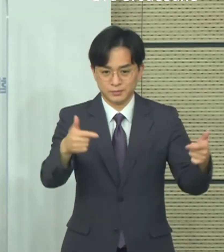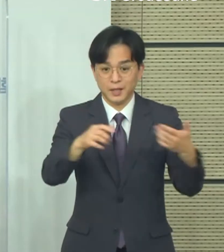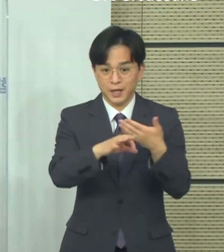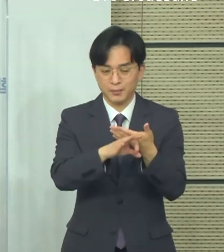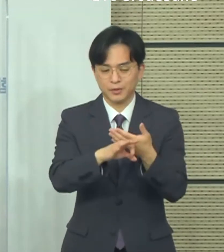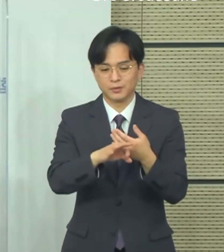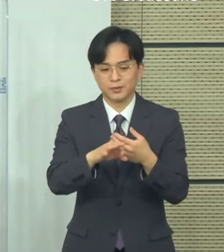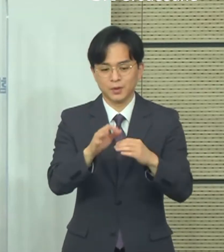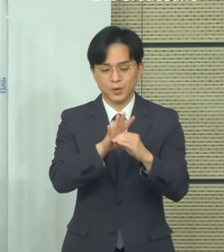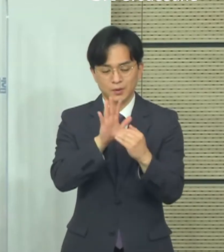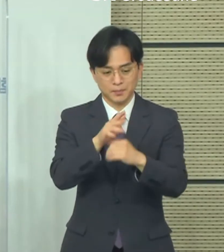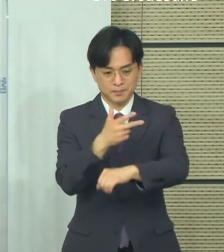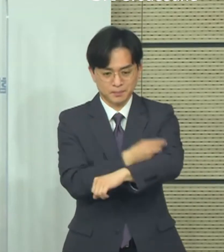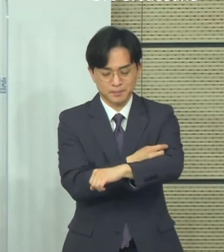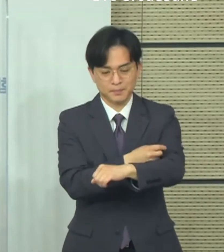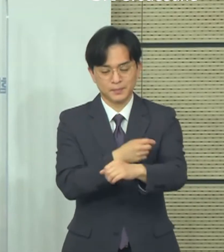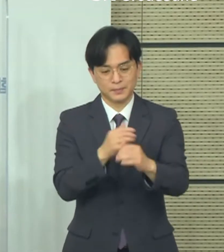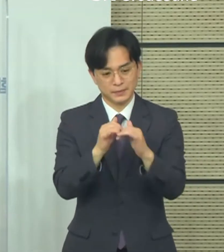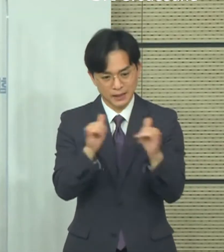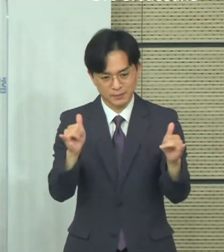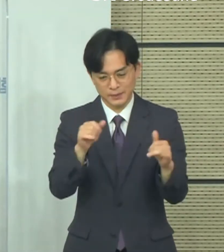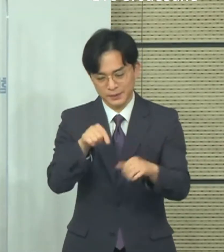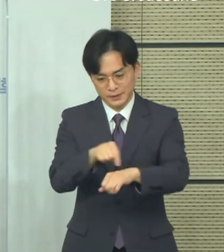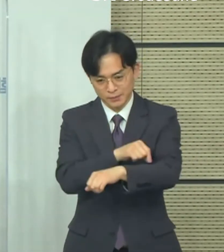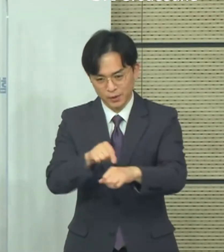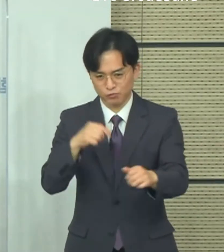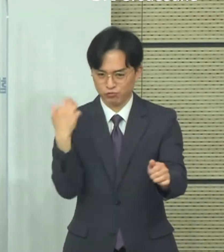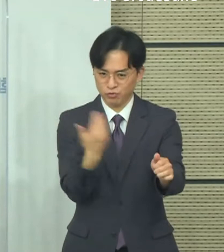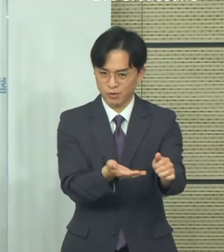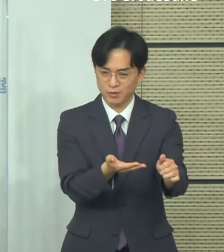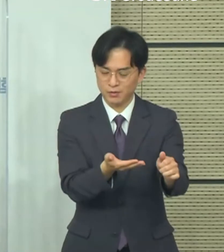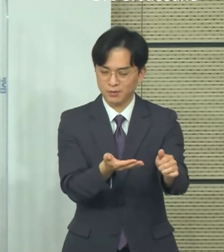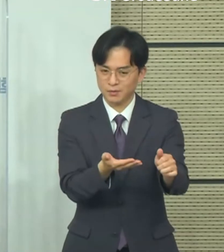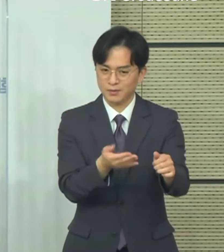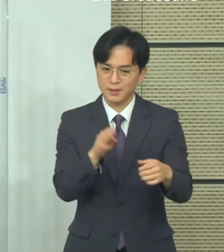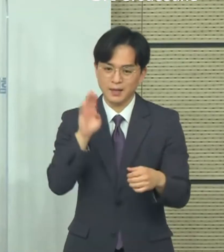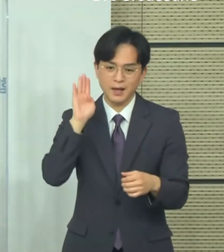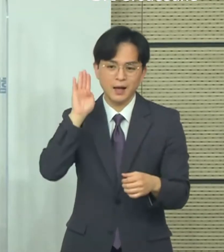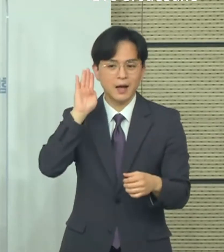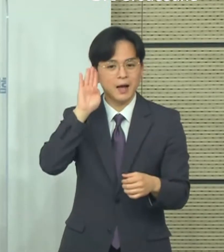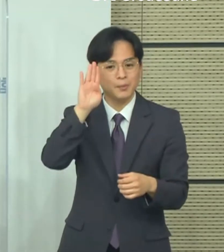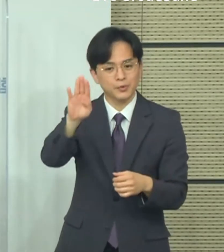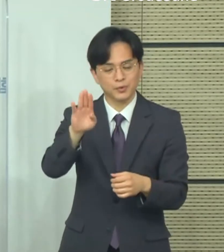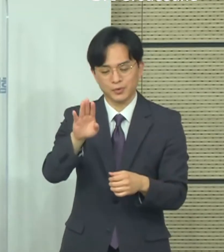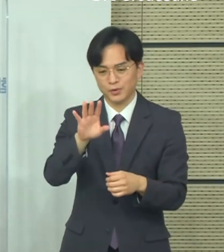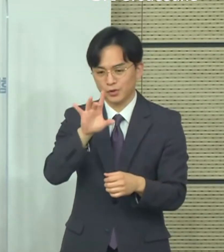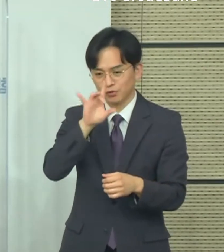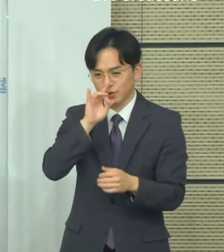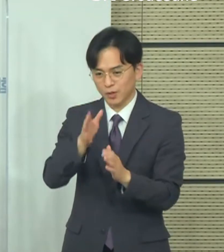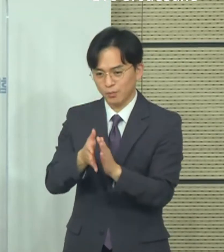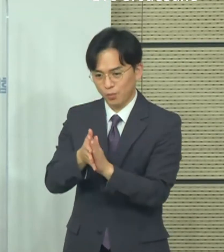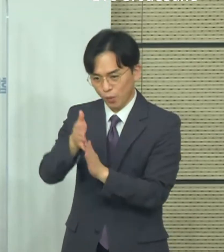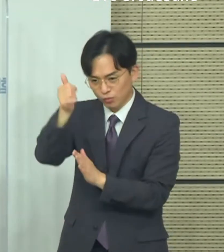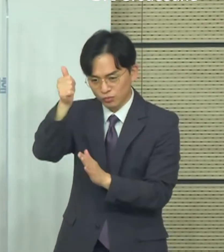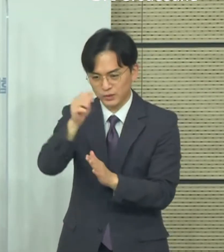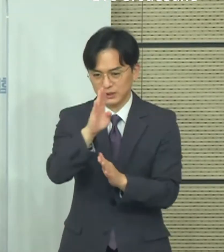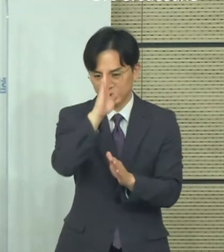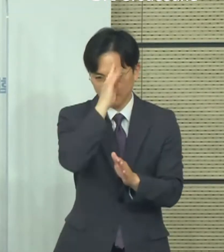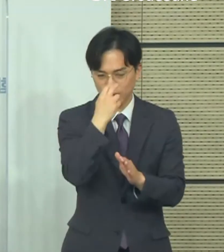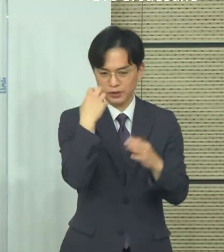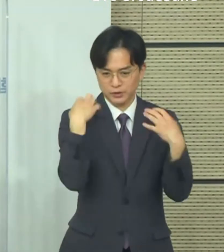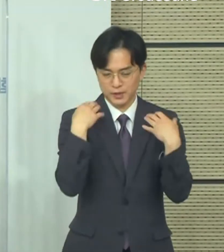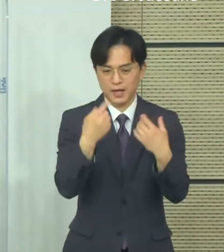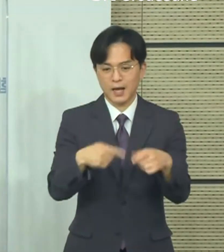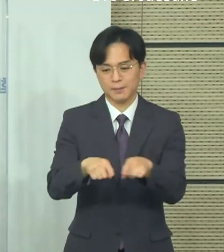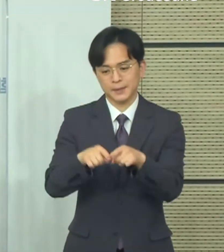조금 더 할지에 대한 그런 부분과 관련되어서는 방대본 등과 협의해서 추가적으로 필요한 부분에 대해서는